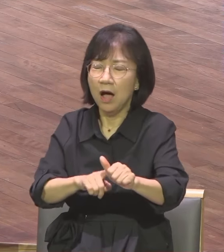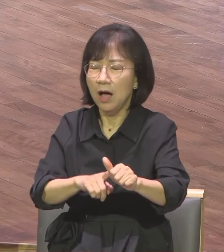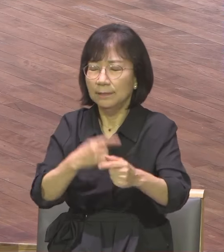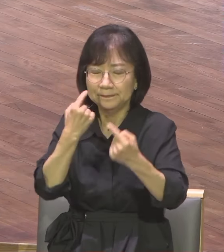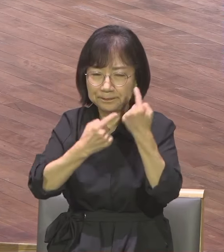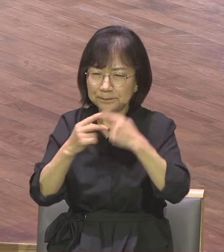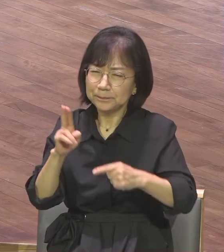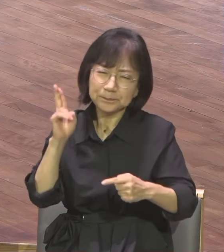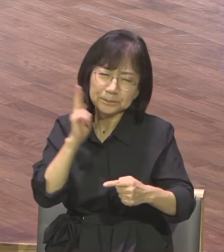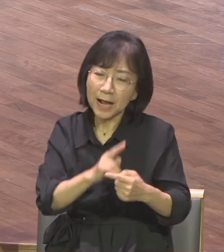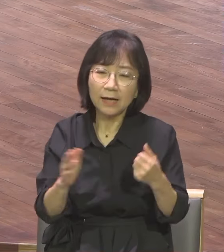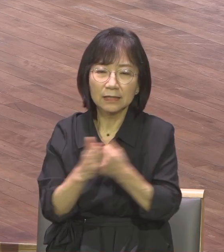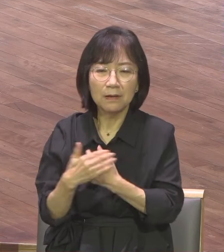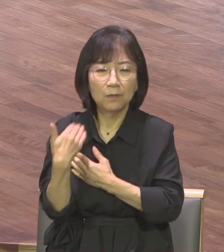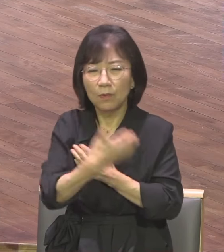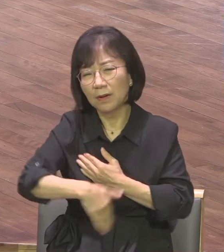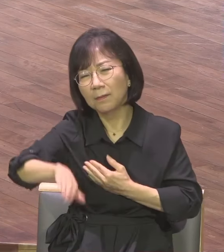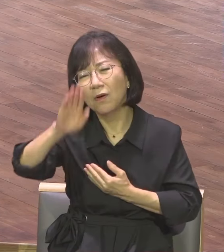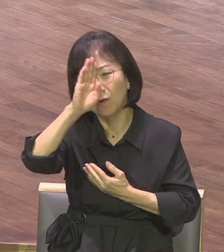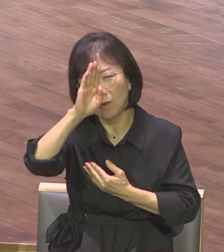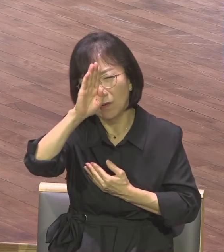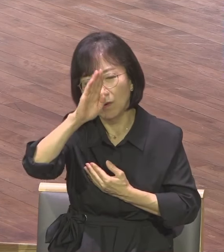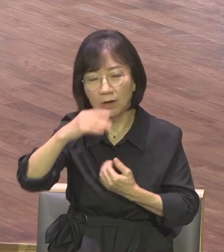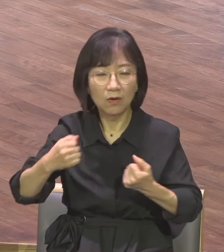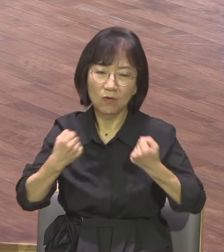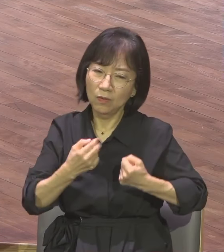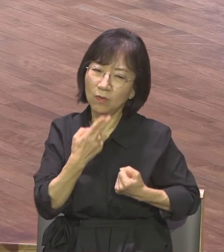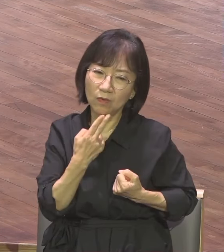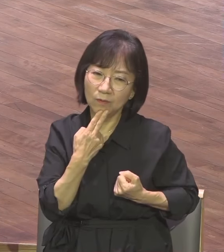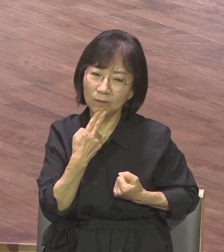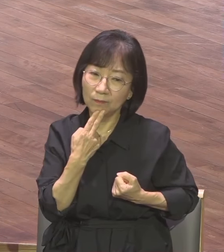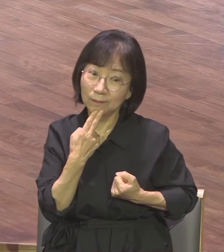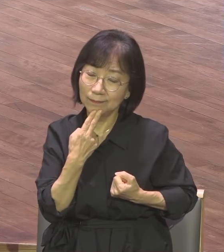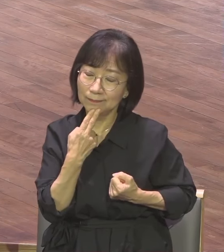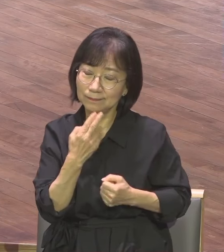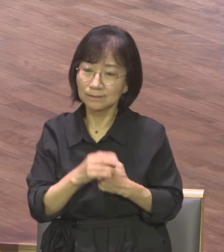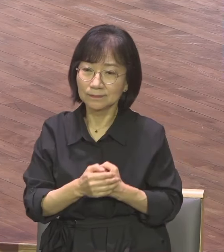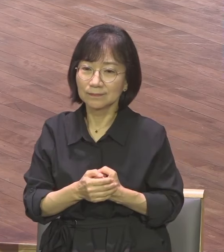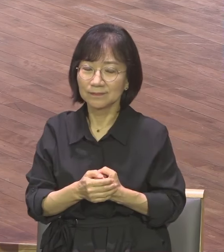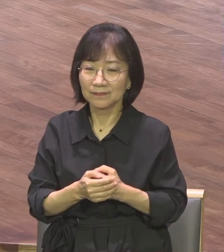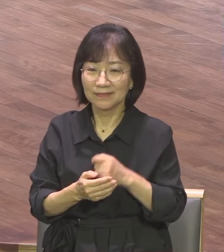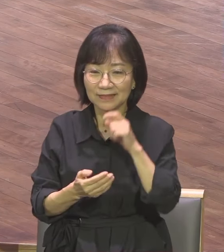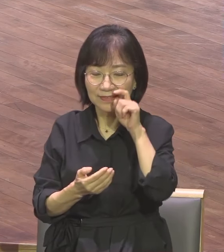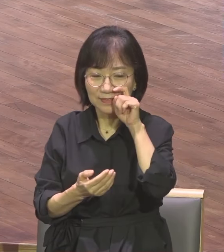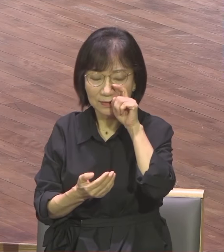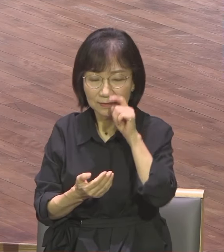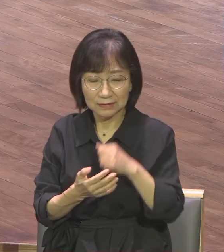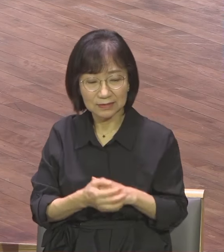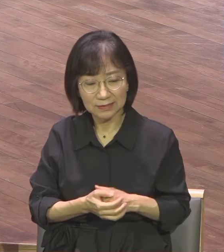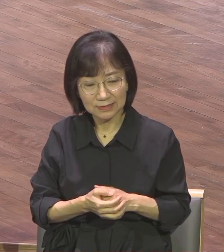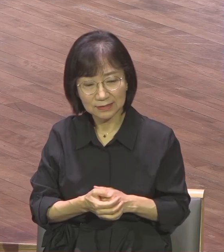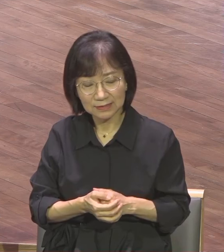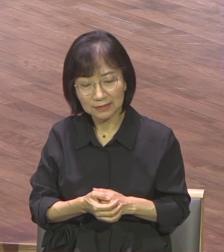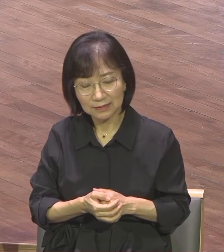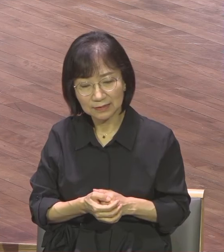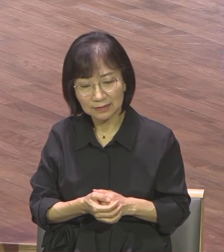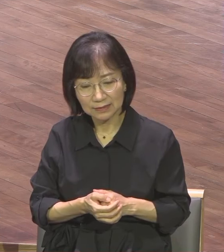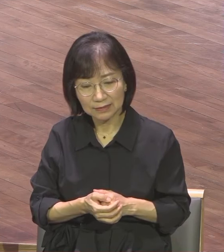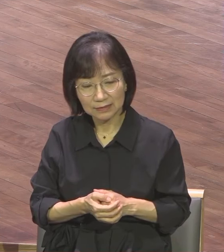건강치 못했습니다 그러나 그는 머리 끝에서부터 발끝까지 넘쳐오르는